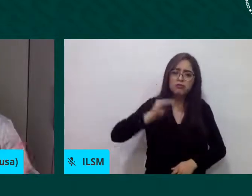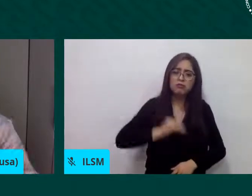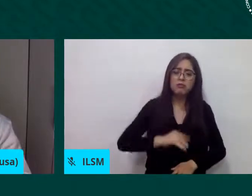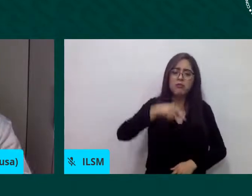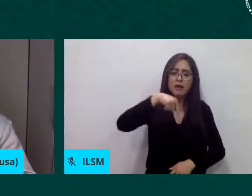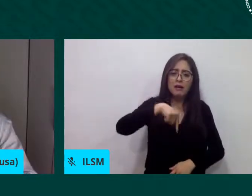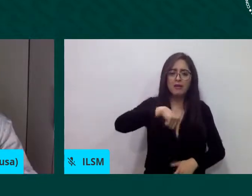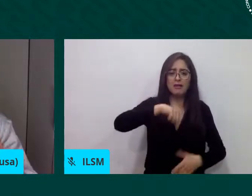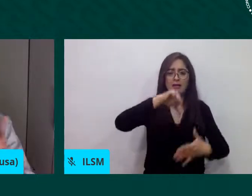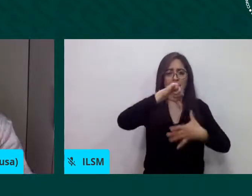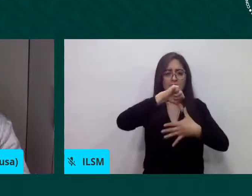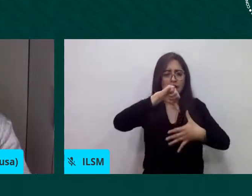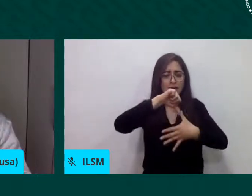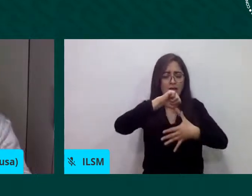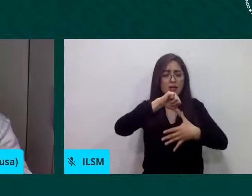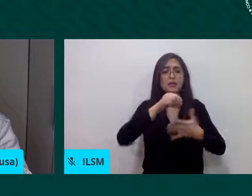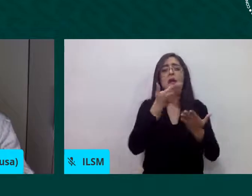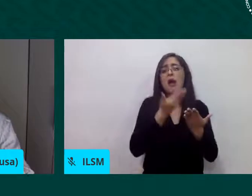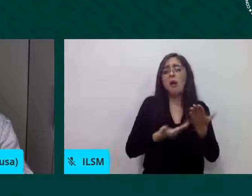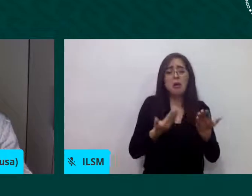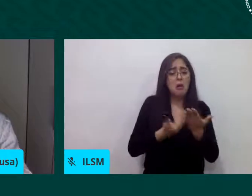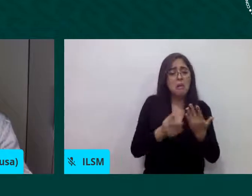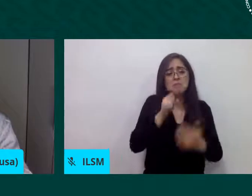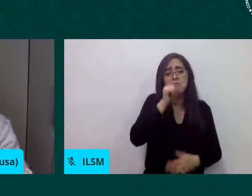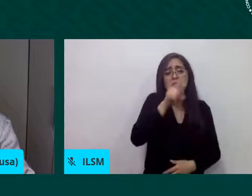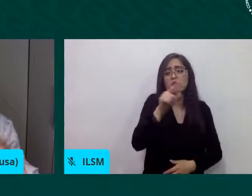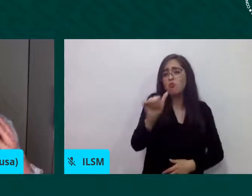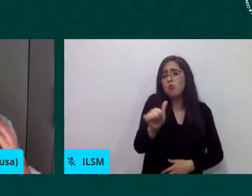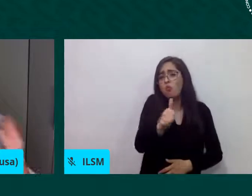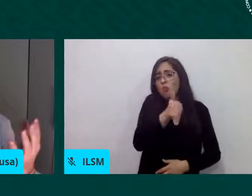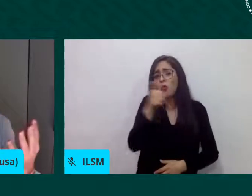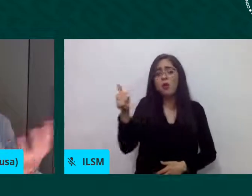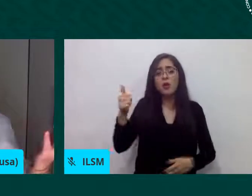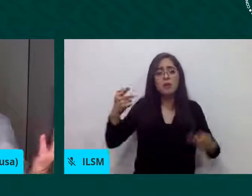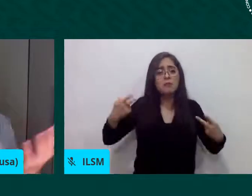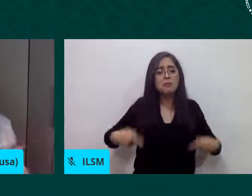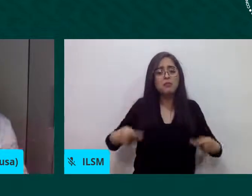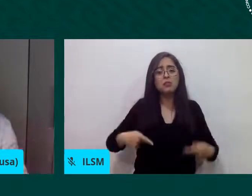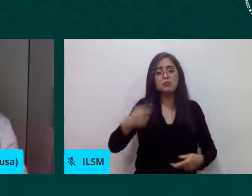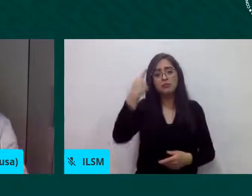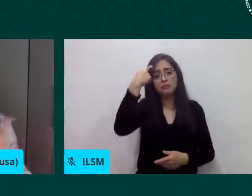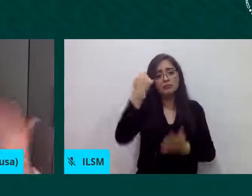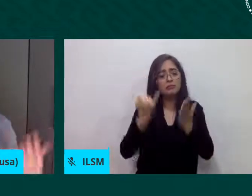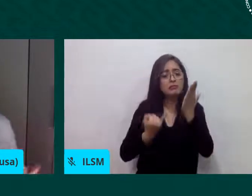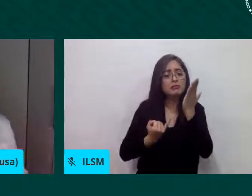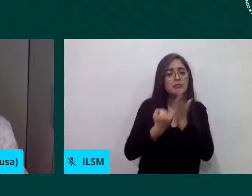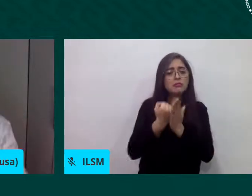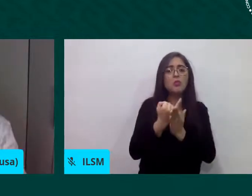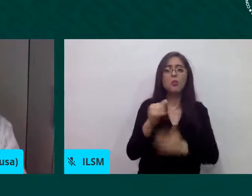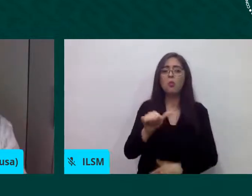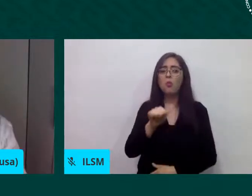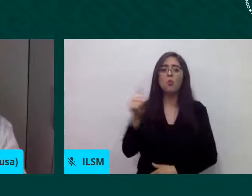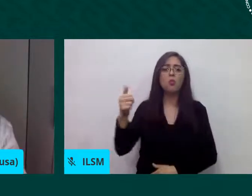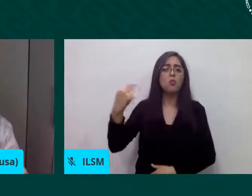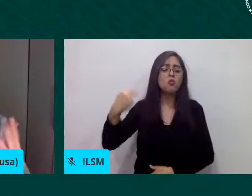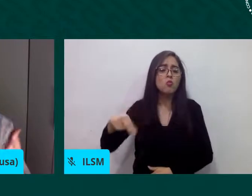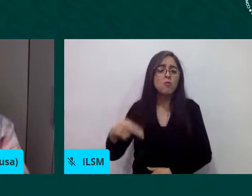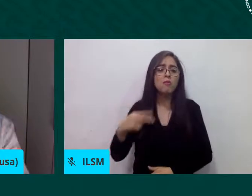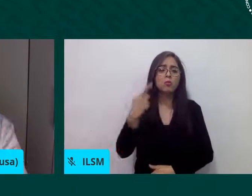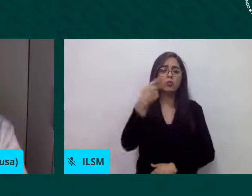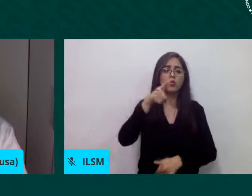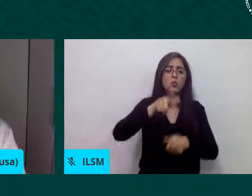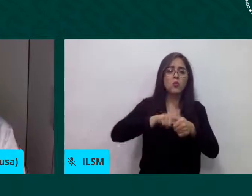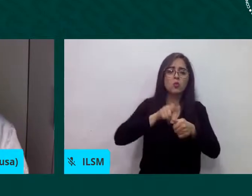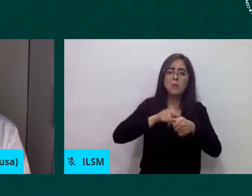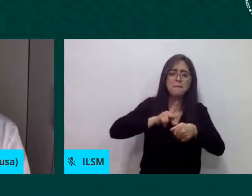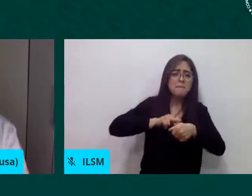otra gente con otro nombre otro color de piel son las mismas personas espero que vas